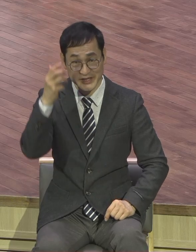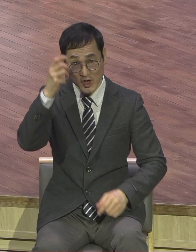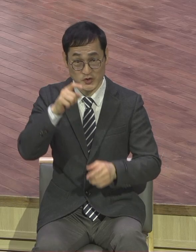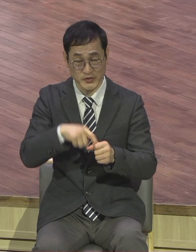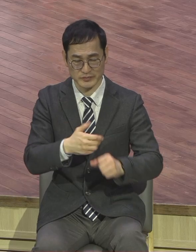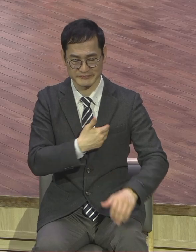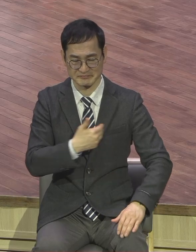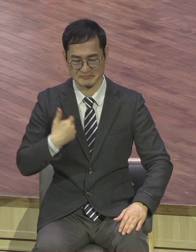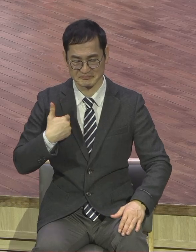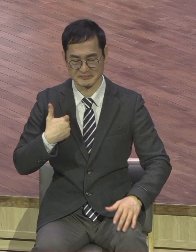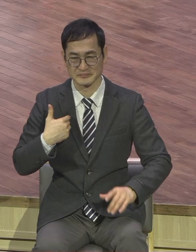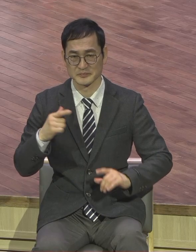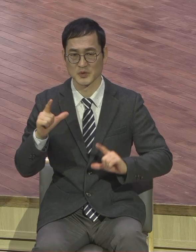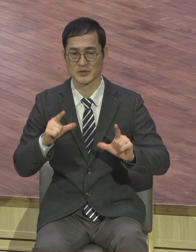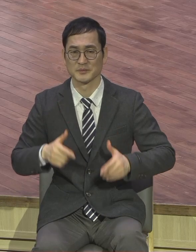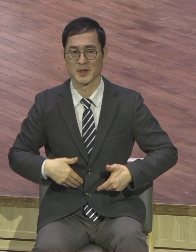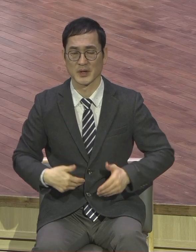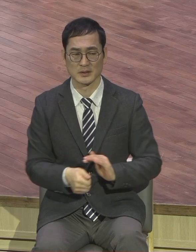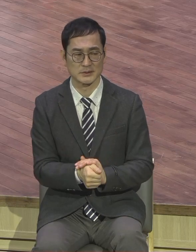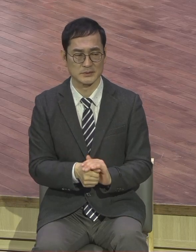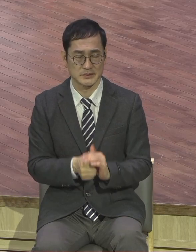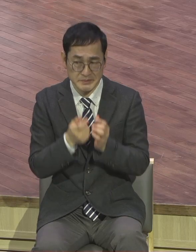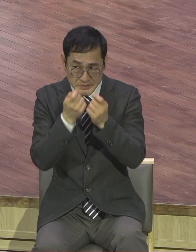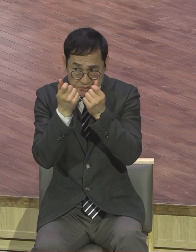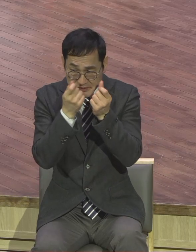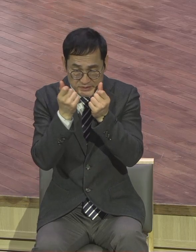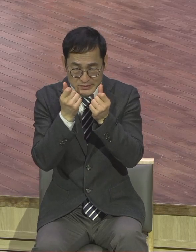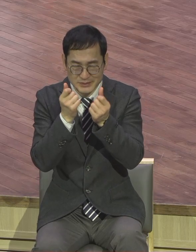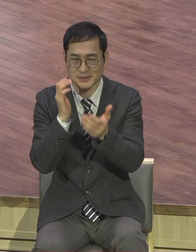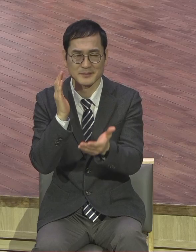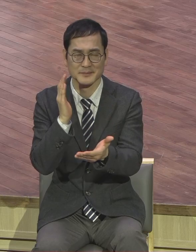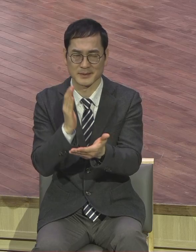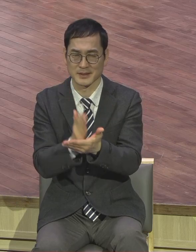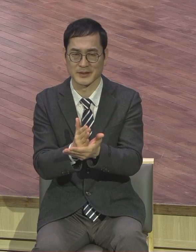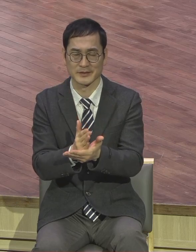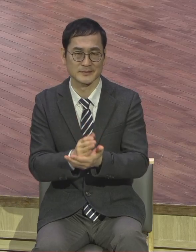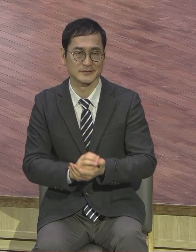예수님 빌기를 하면 눈치나 썰썰 보고 그래서 살면 안 돼요. 그거 다 가짜예요. 다